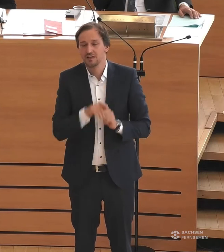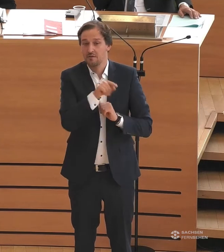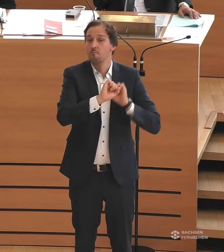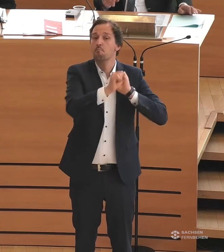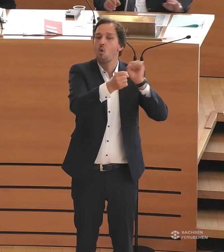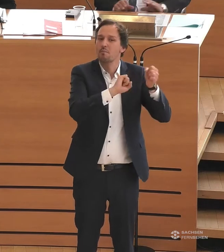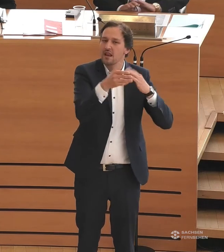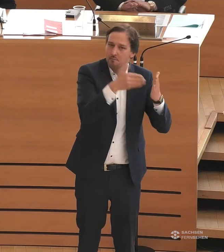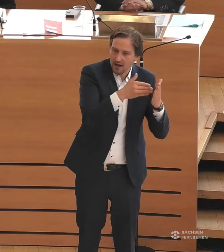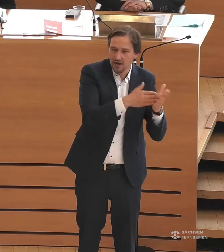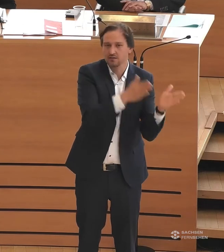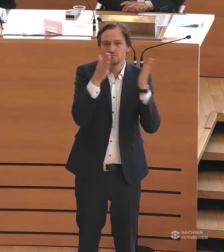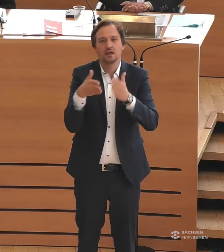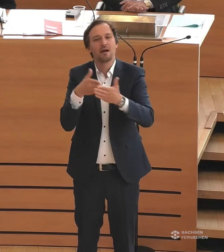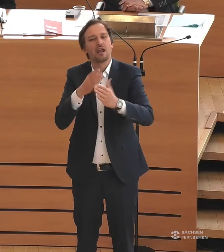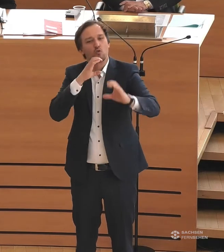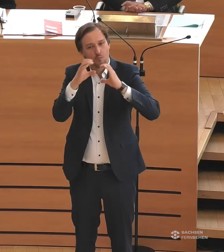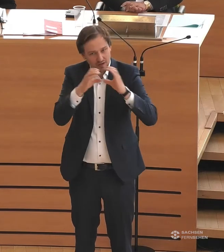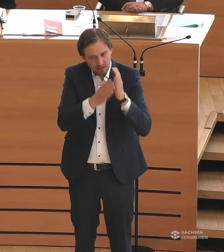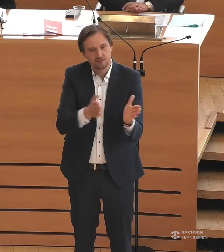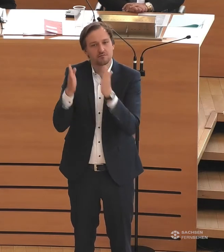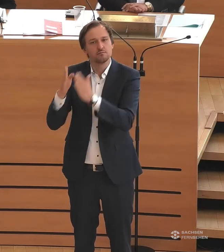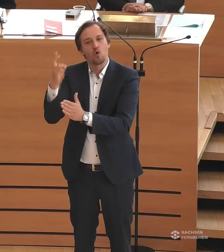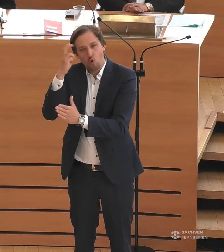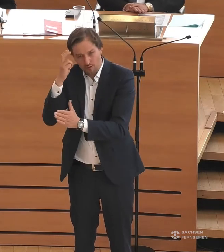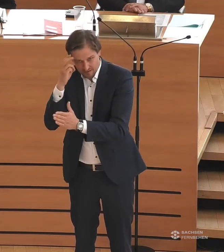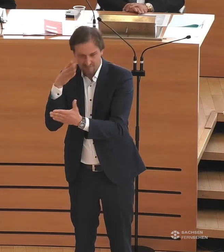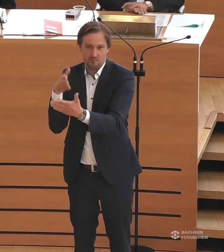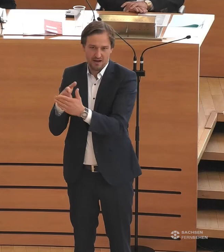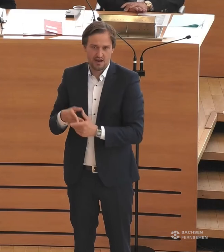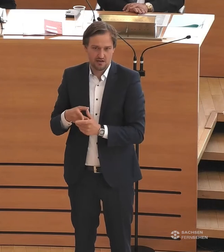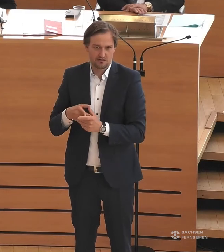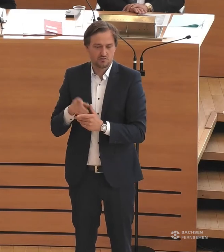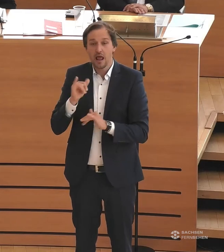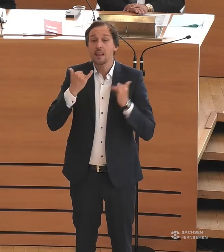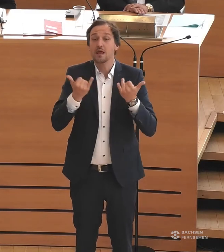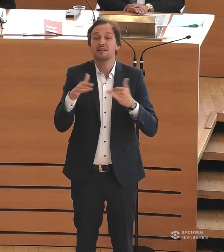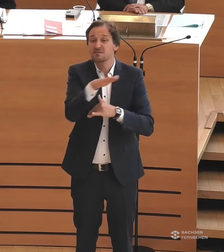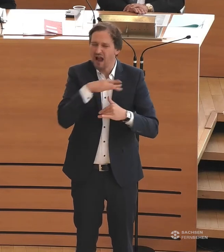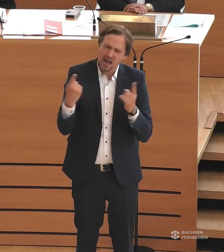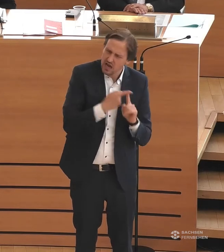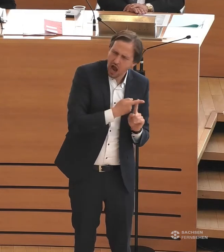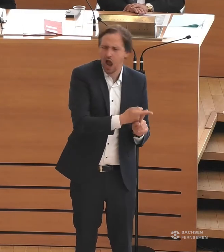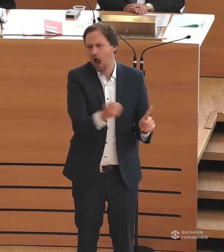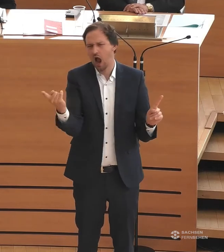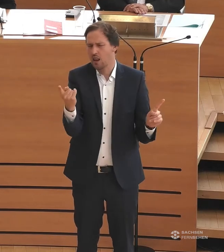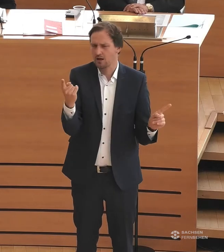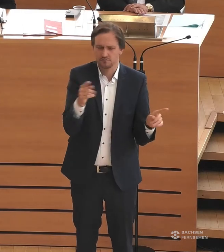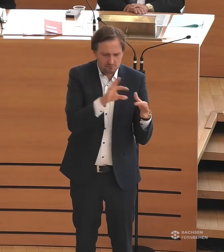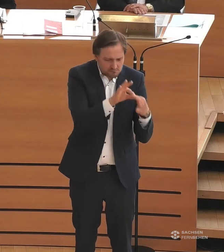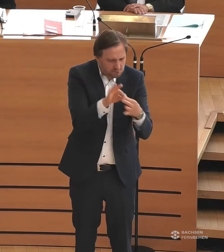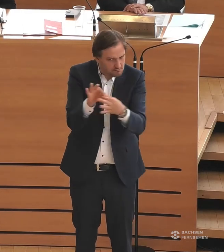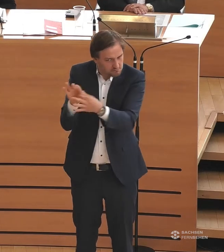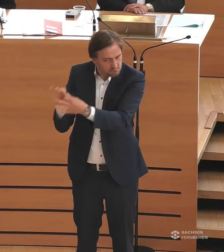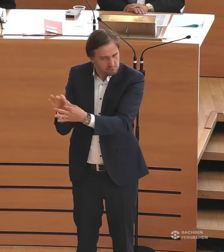Barrieren, kommunikative und kognitive Barrieren und die betreffen alle Lebensbereiche. Und wenn man das anlegt, kommt man sehr schnell